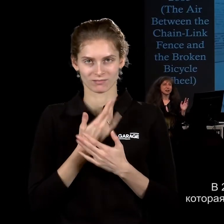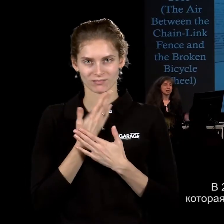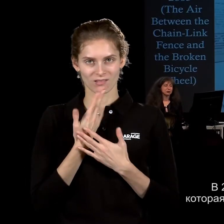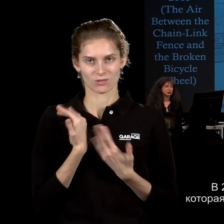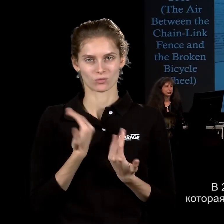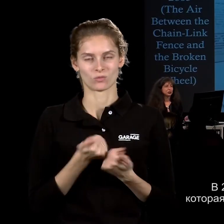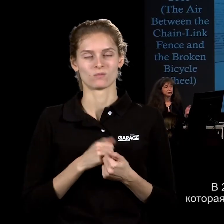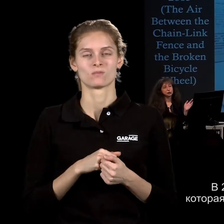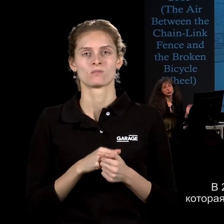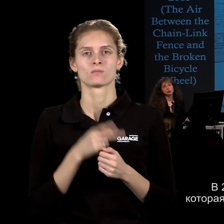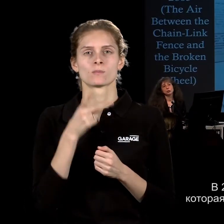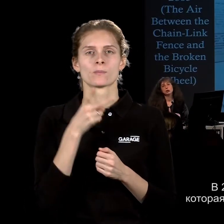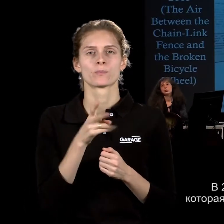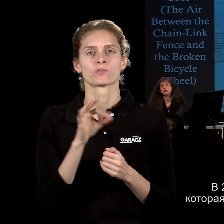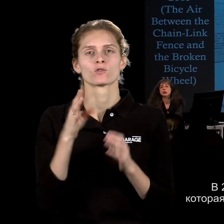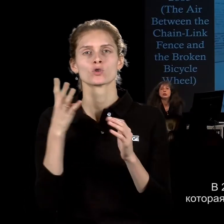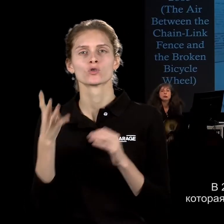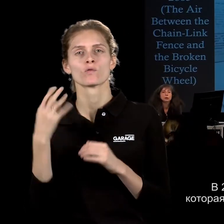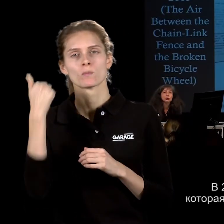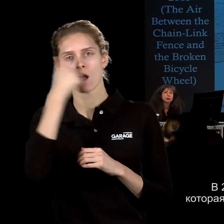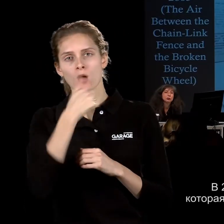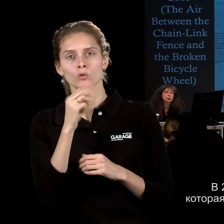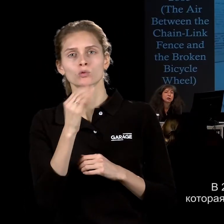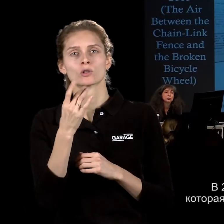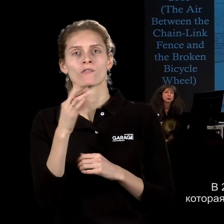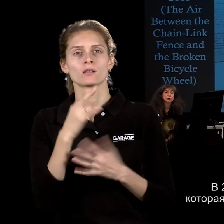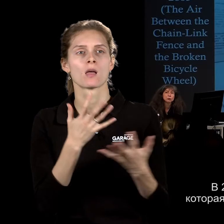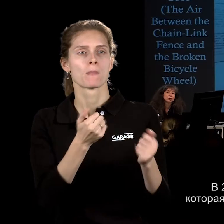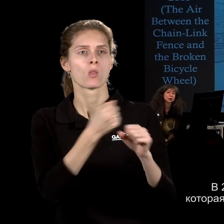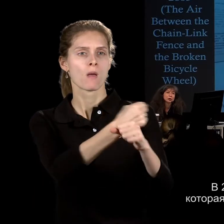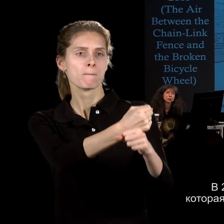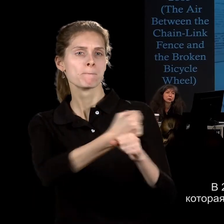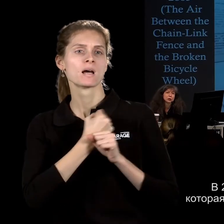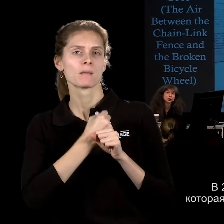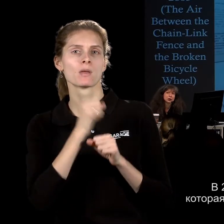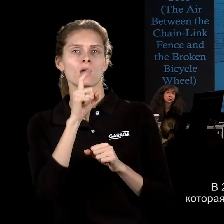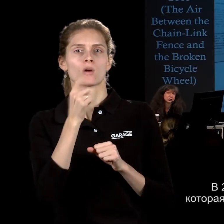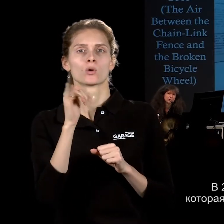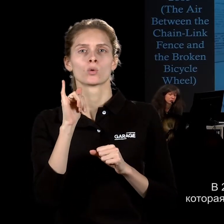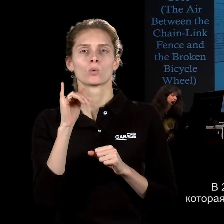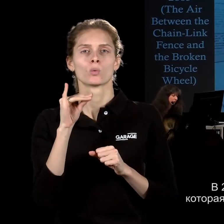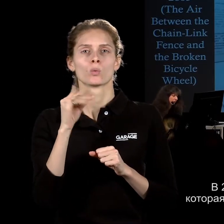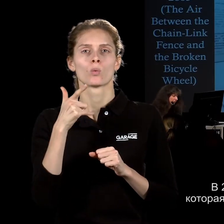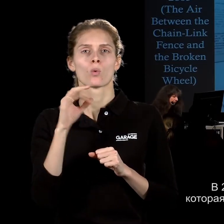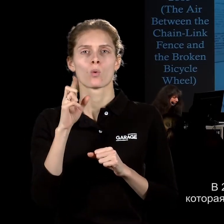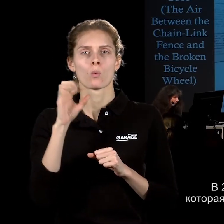Когда в 2004 году царование получило премию Хога Босса, которая предполагает,